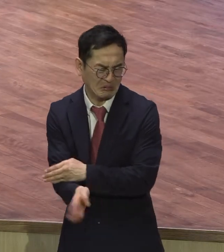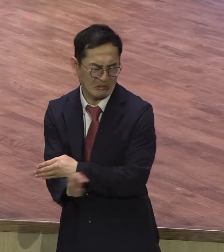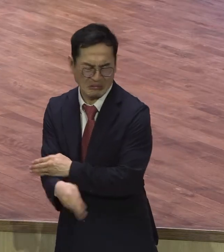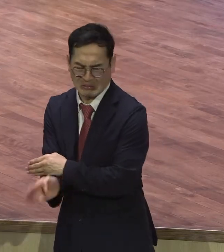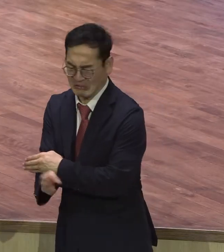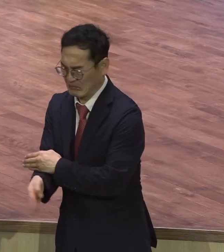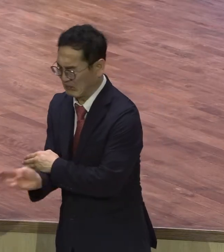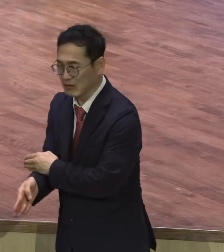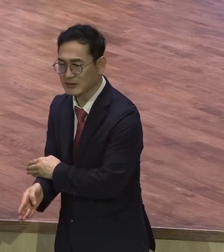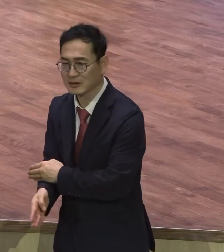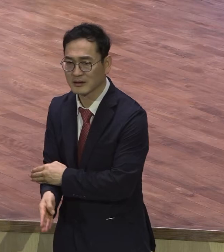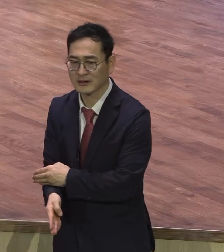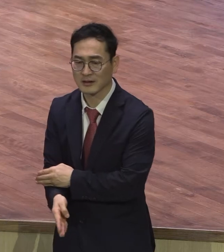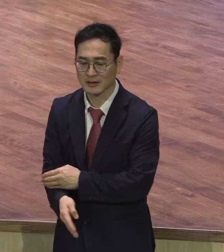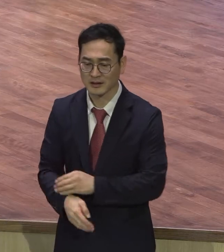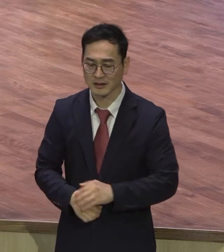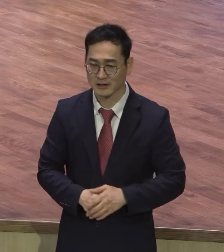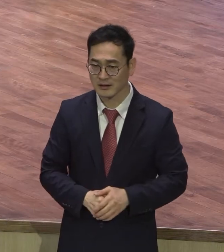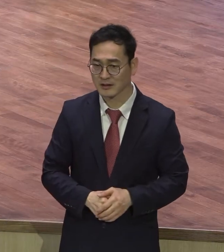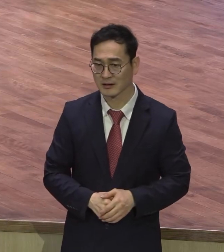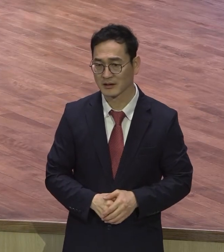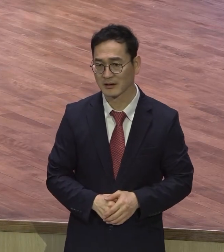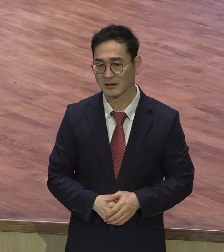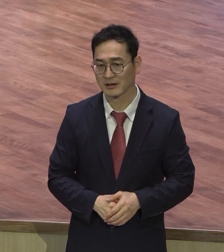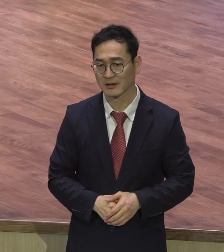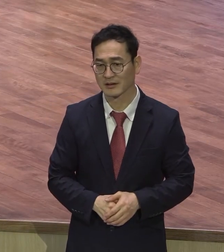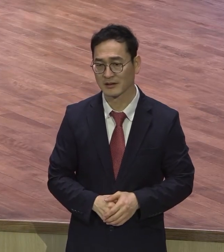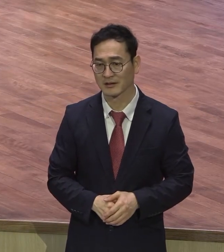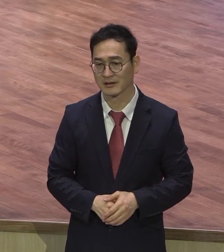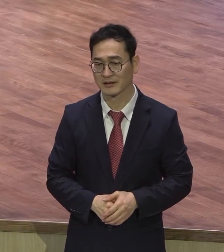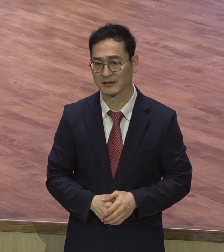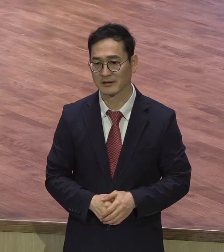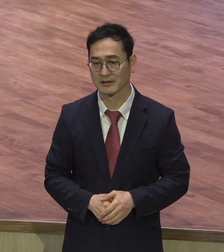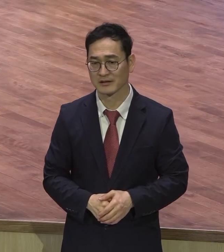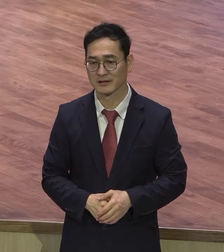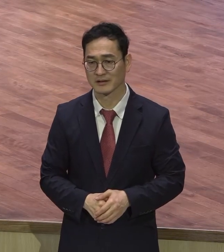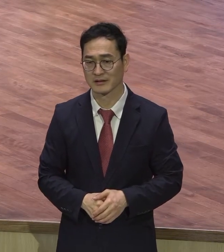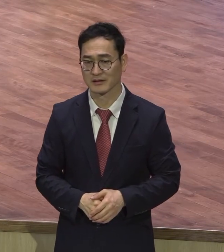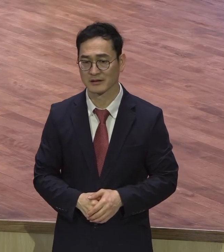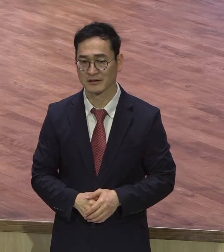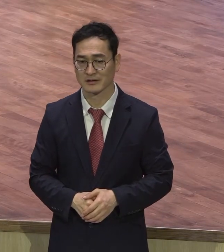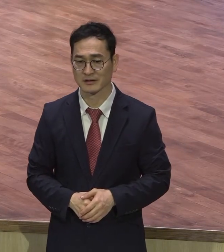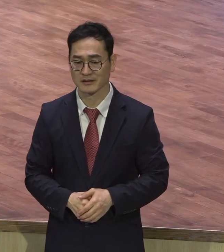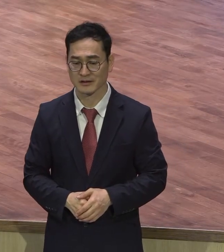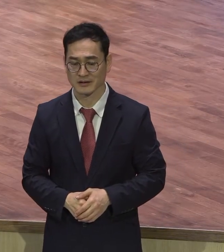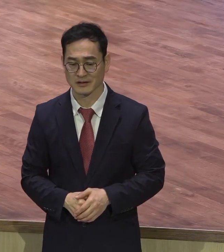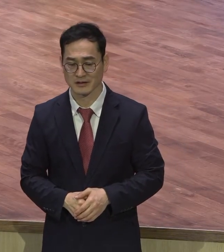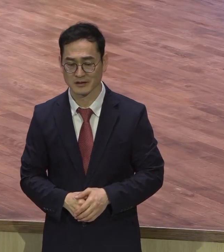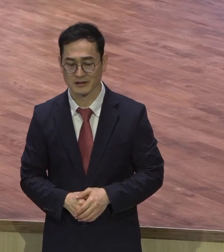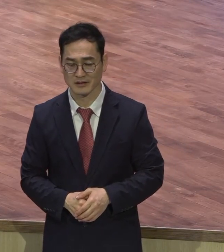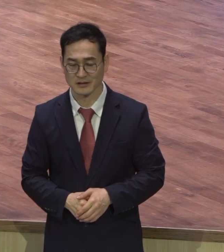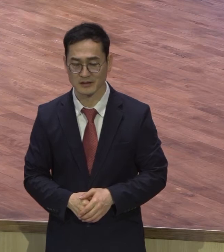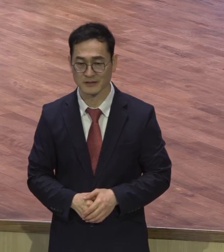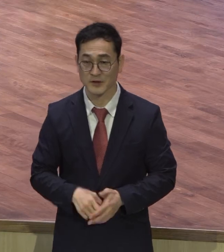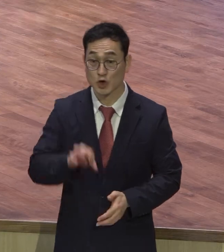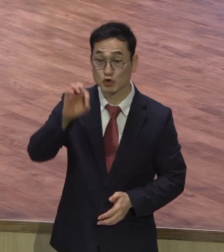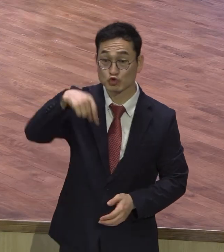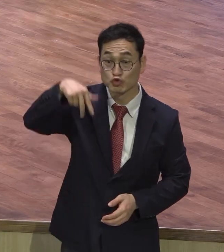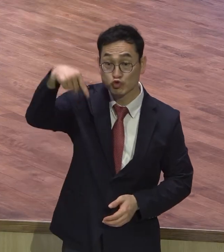이 우주의 우주 공간이 아니 10억 년을 비행기를 타도 못 갈 그 우주를 이 과학자들이